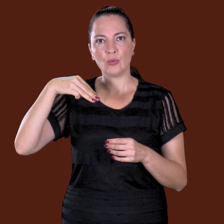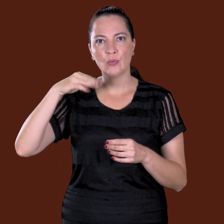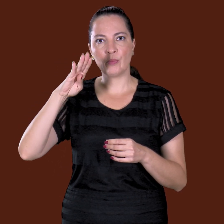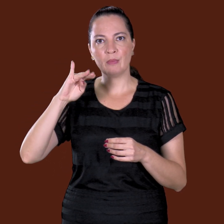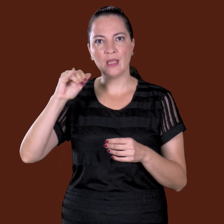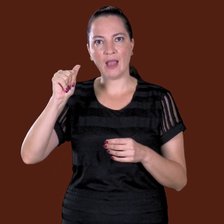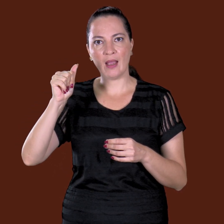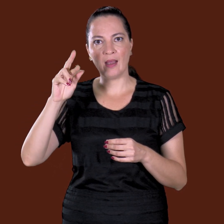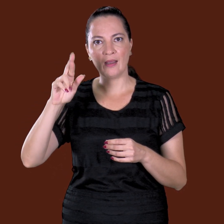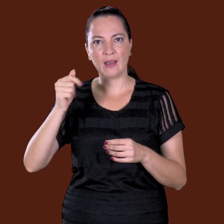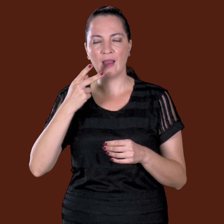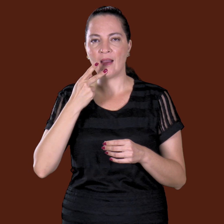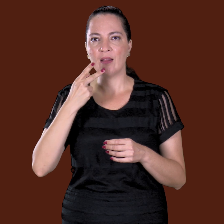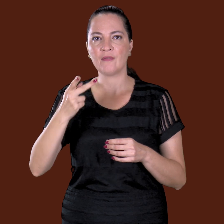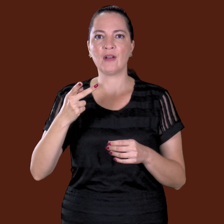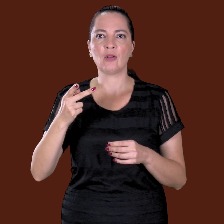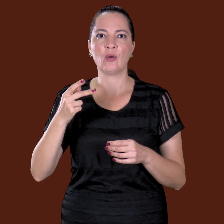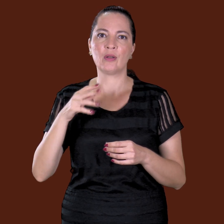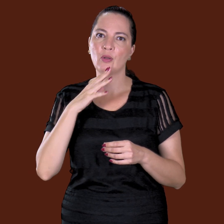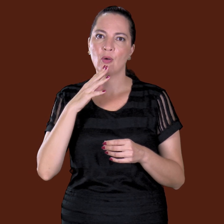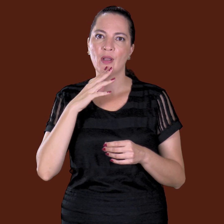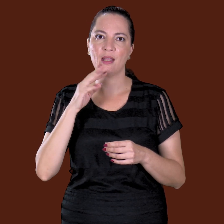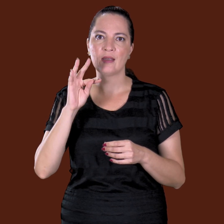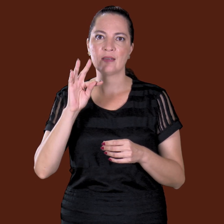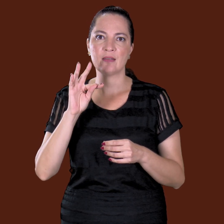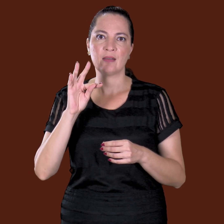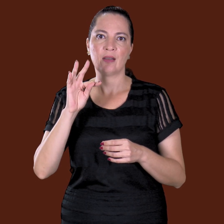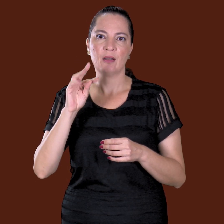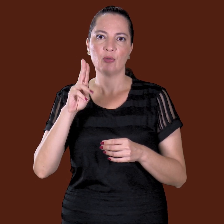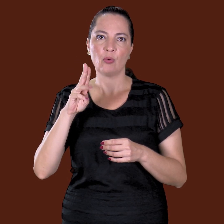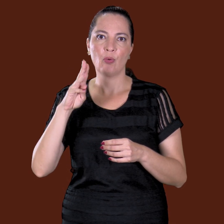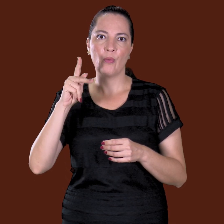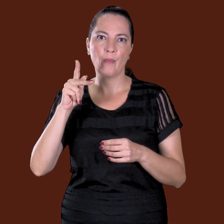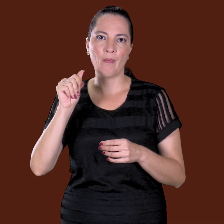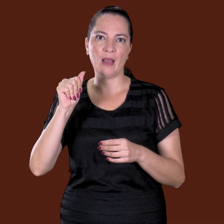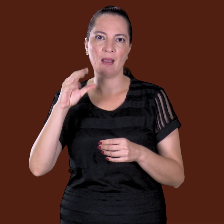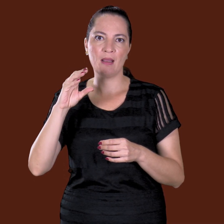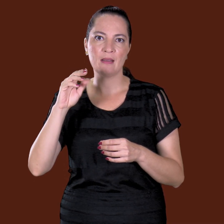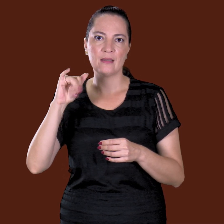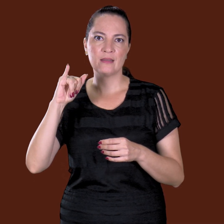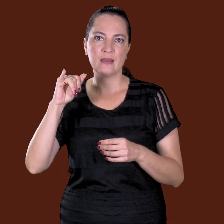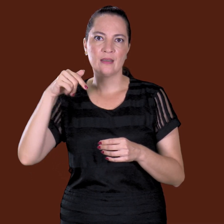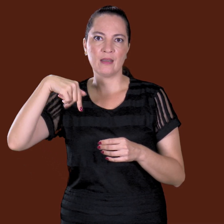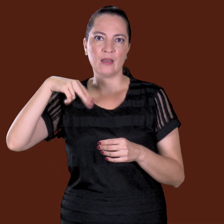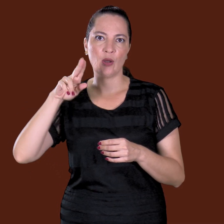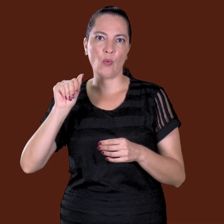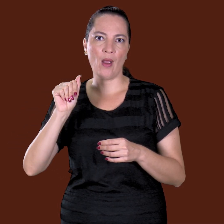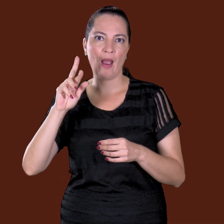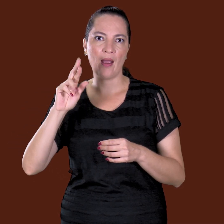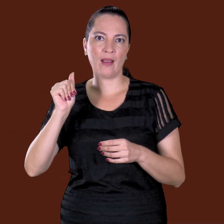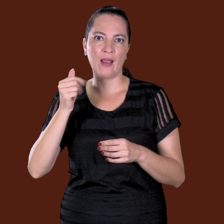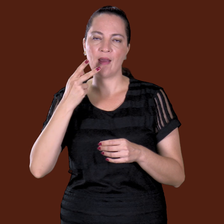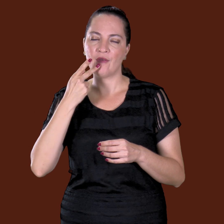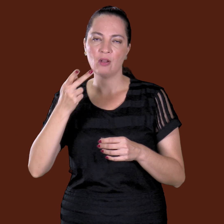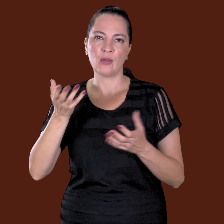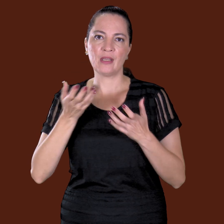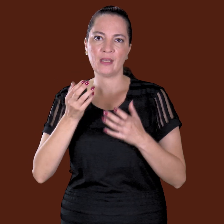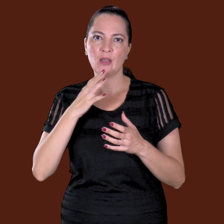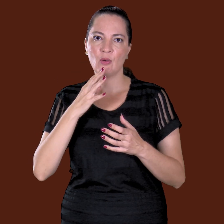aí nós, ela falou que lá no Tuguara, né, que não conhecia lá, falava, vamos lá passear? Quem? Você. Aí nós